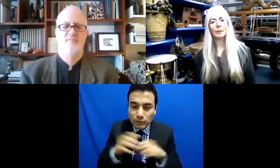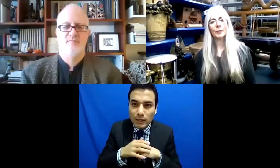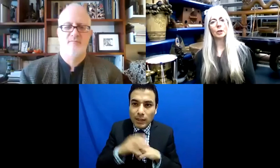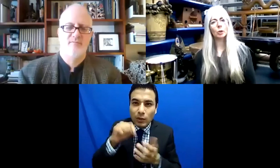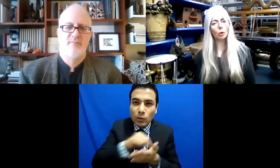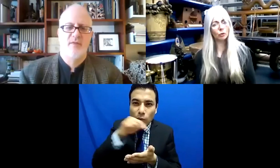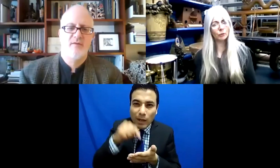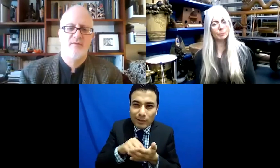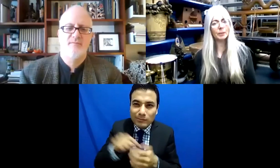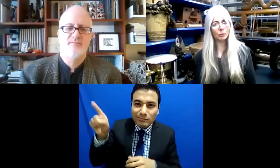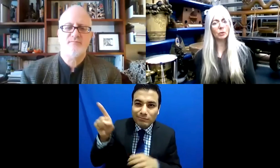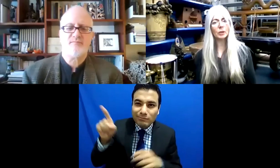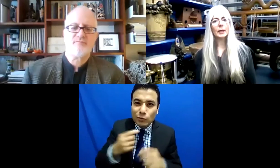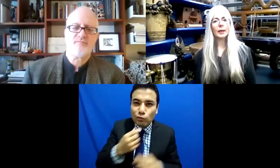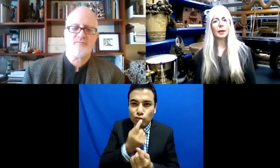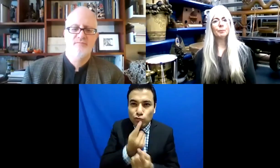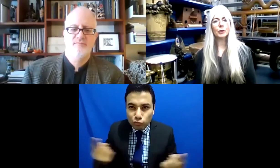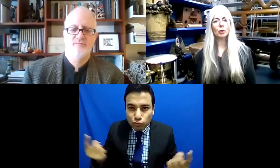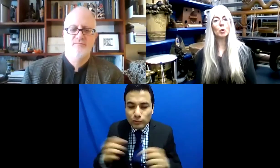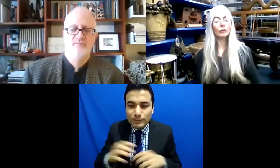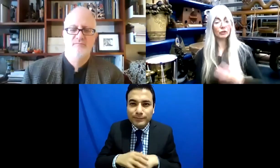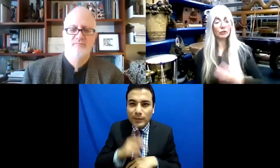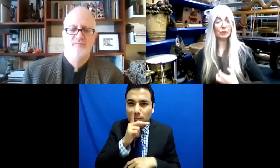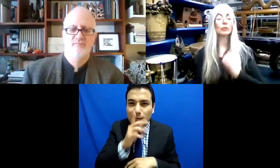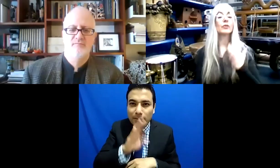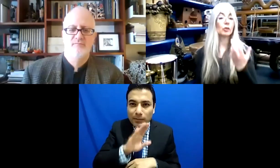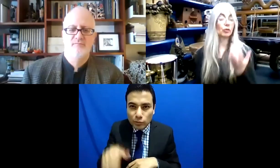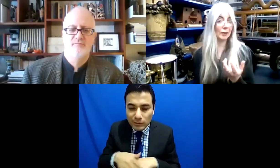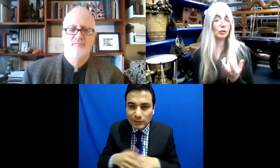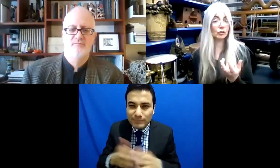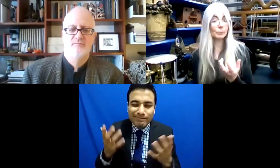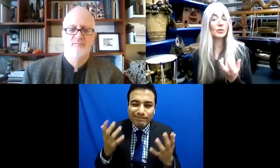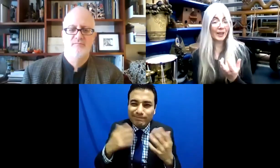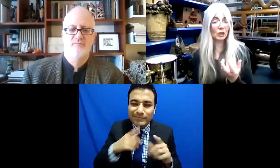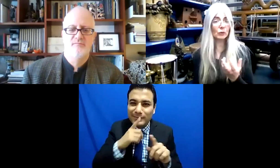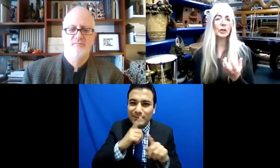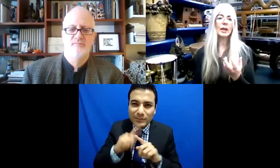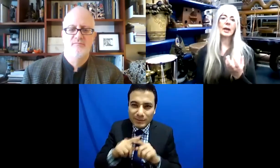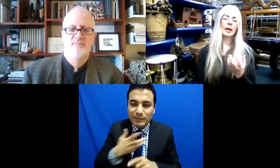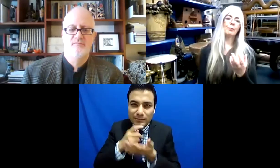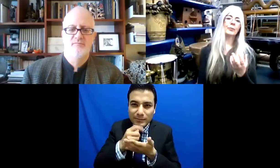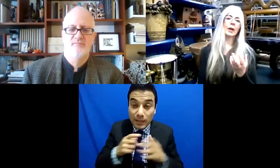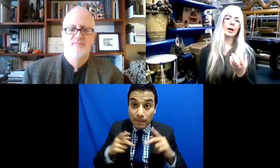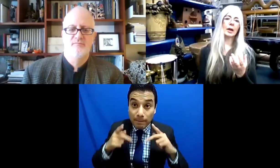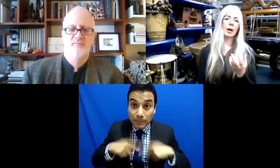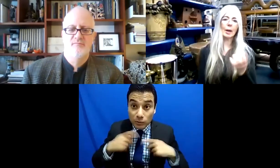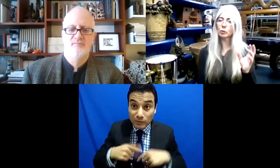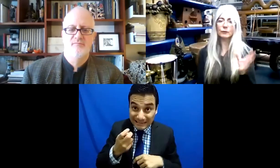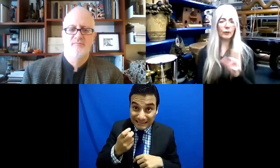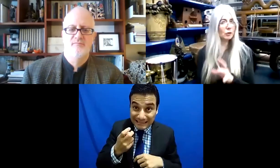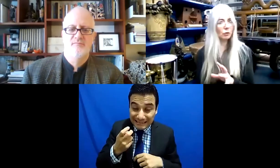reformatorios, en cárceles. Y la gente que experimenta retos de este tipo.